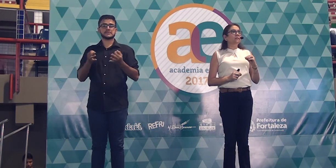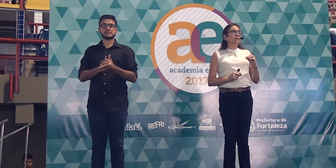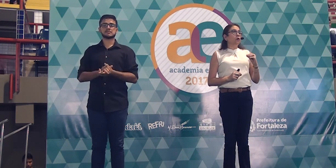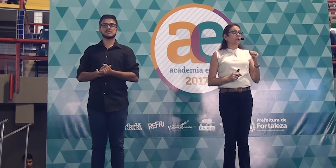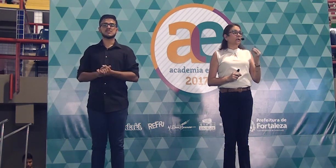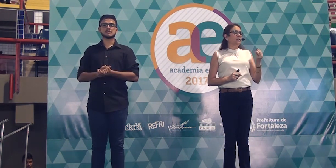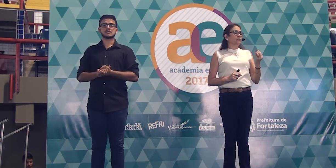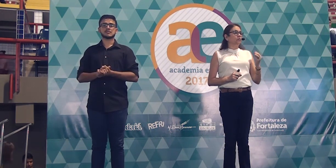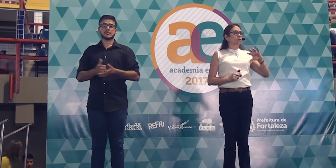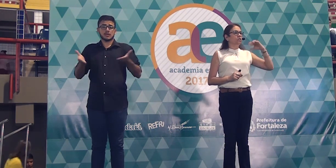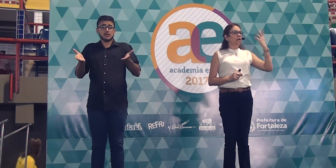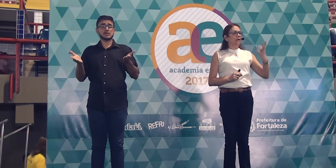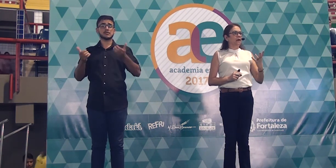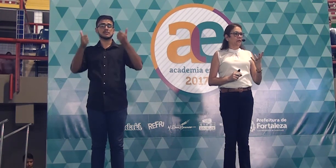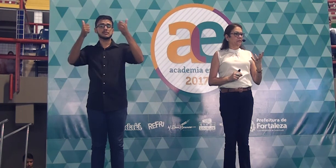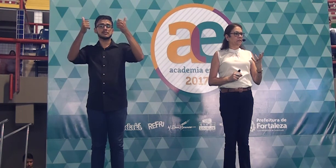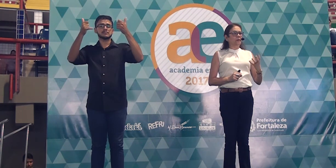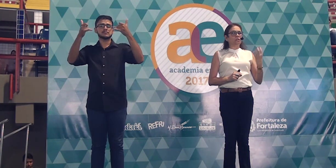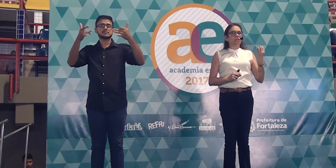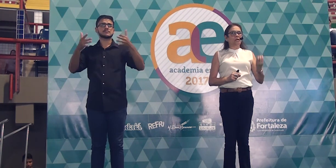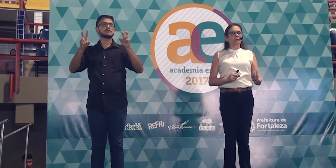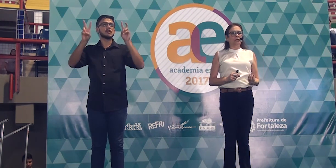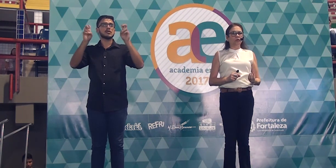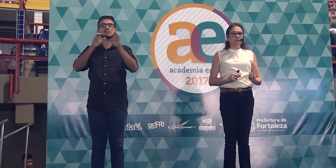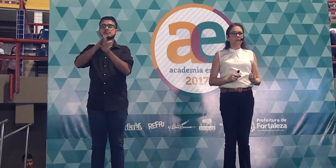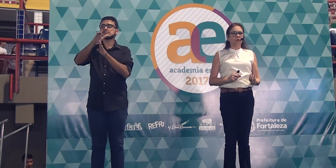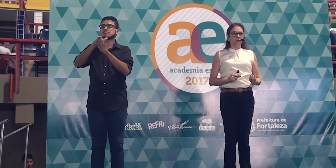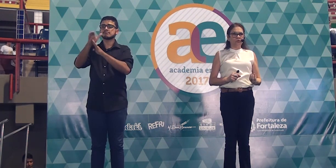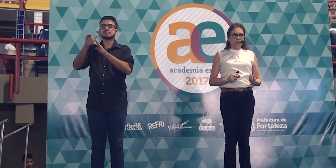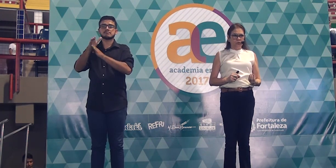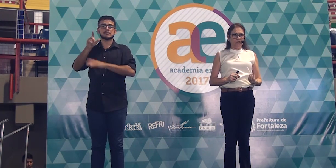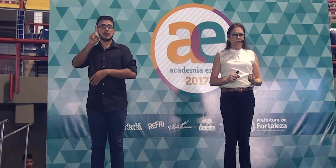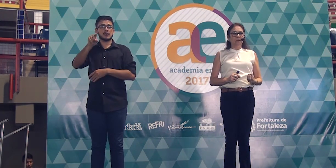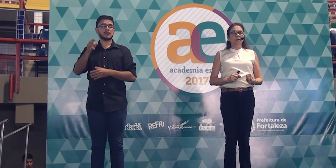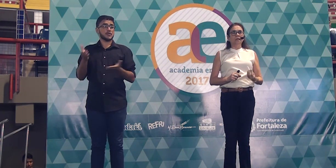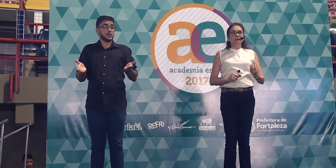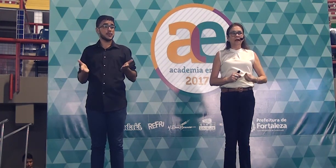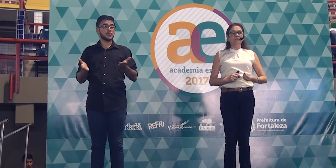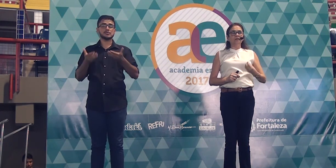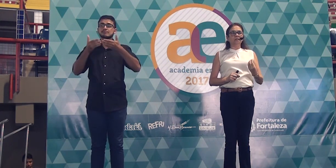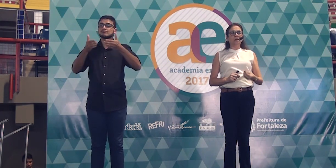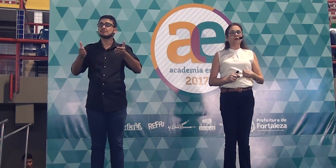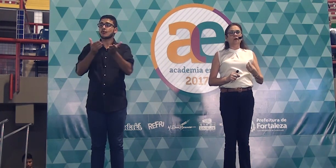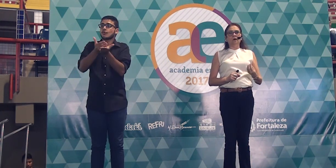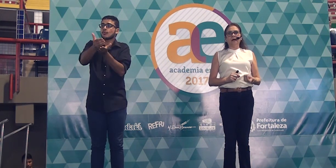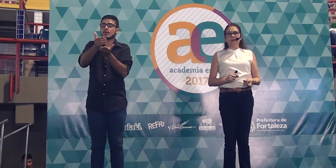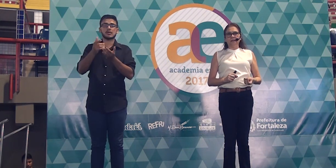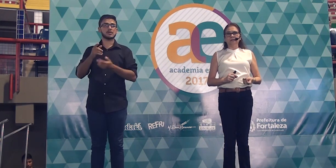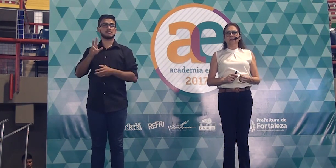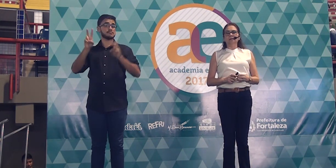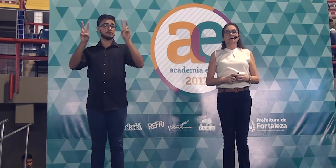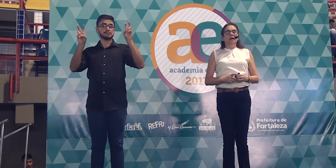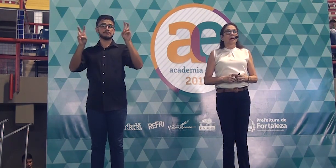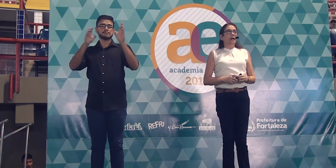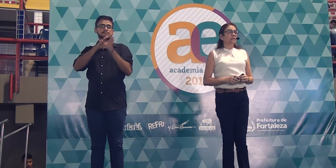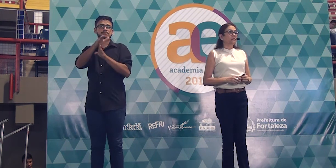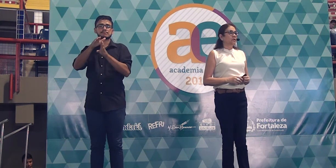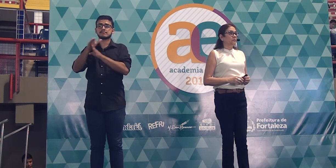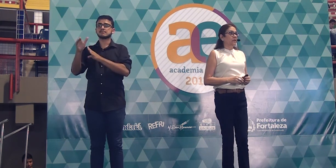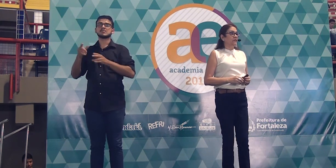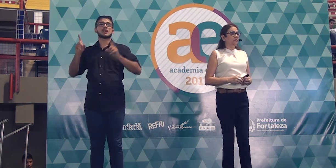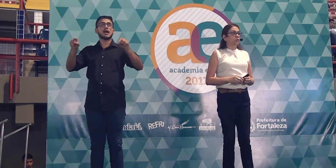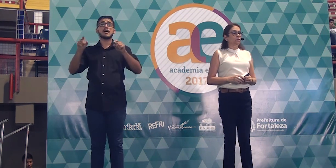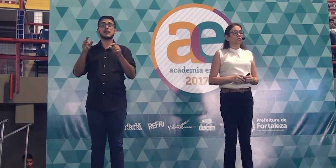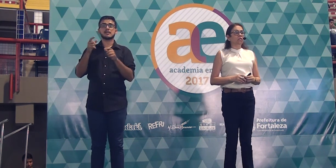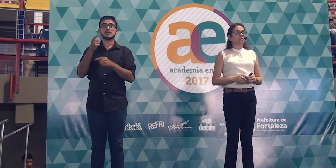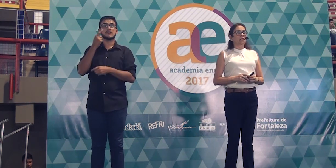algumas orientações gerais para a gente abrir o nosso encontro de hoje, que devem ser colocadas, essas